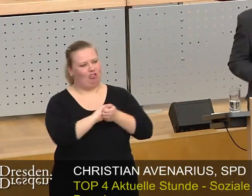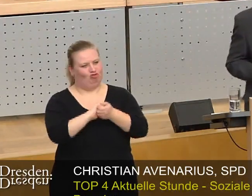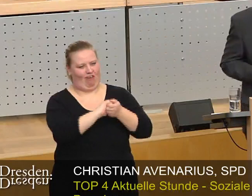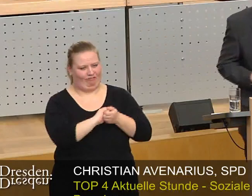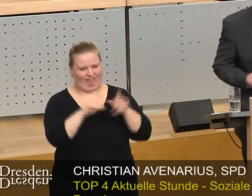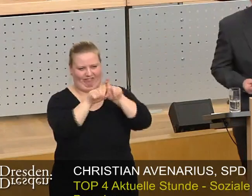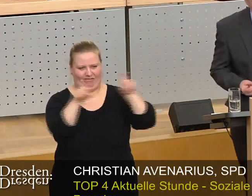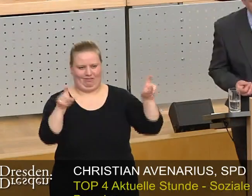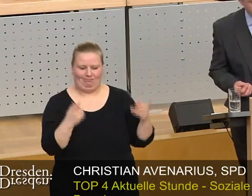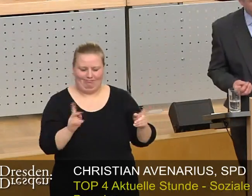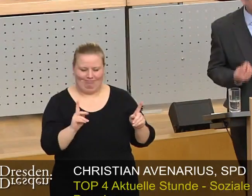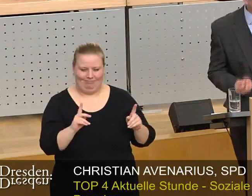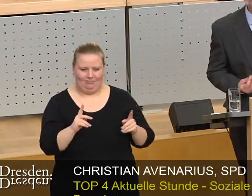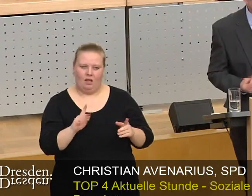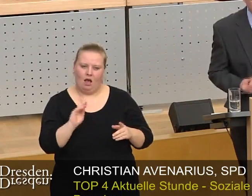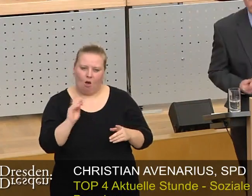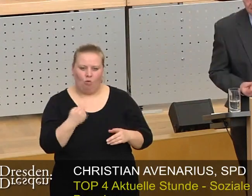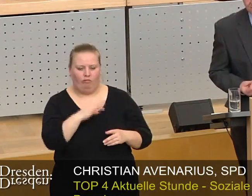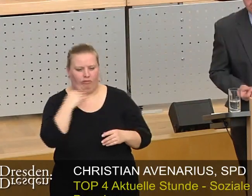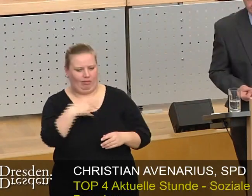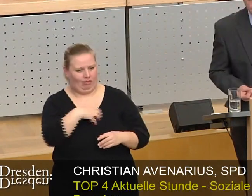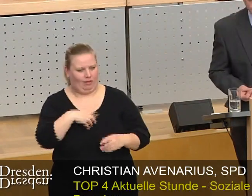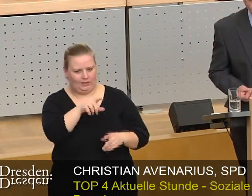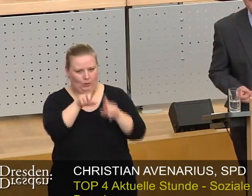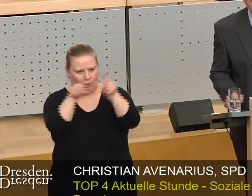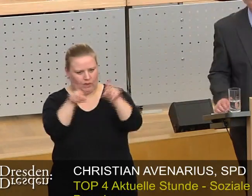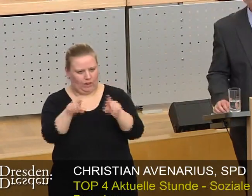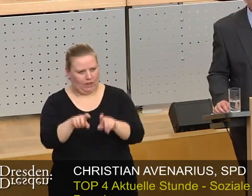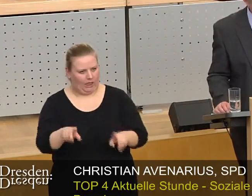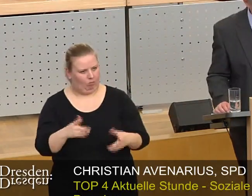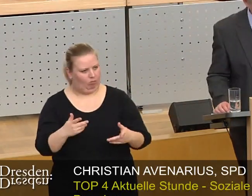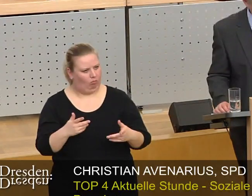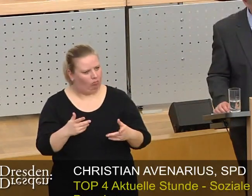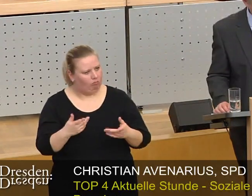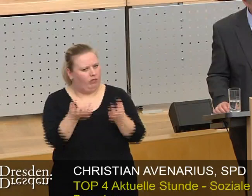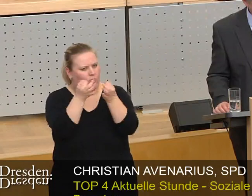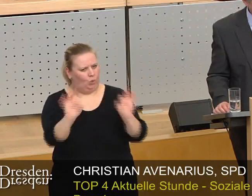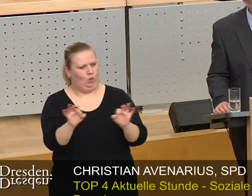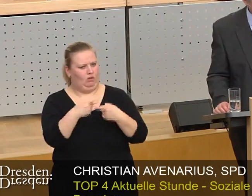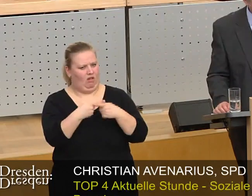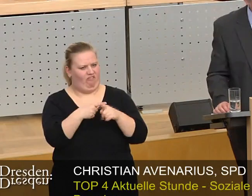Und es gibt auch viele alteingesessene Dresdner Unternehmen, die es nicht sind.